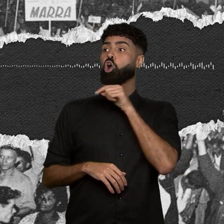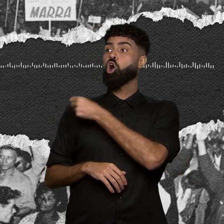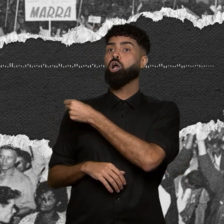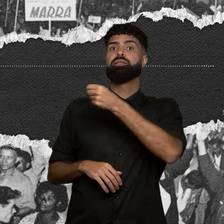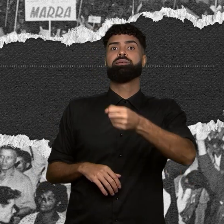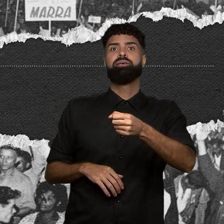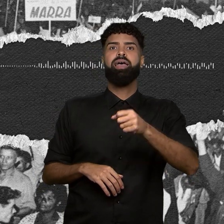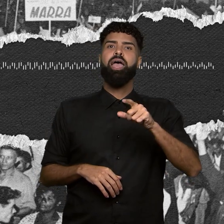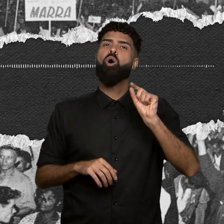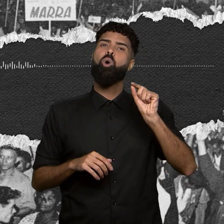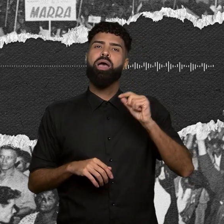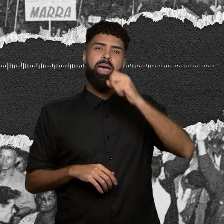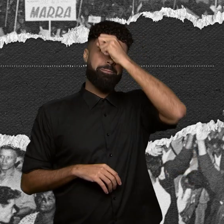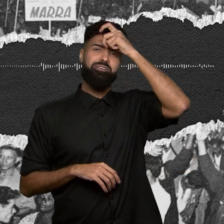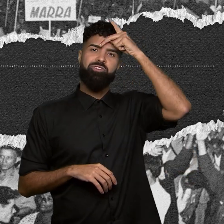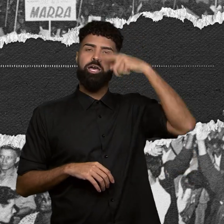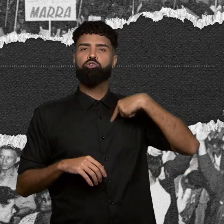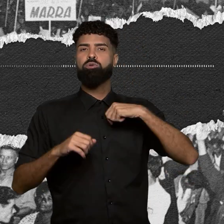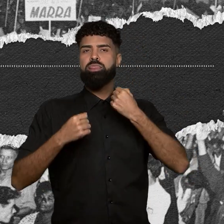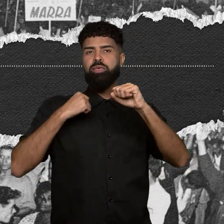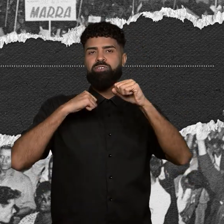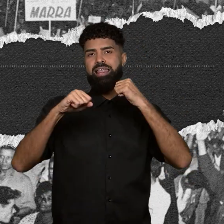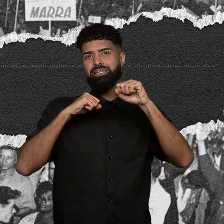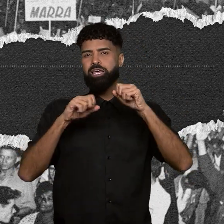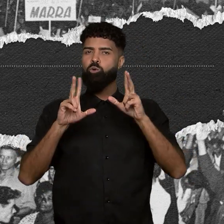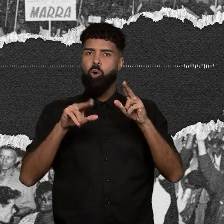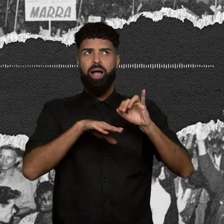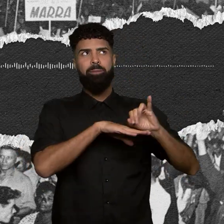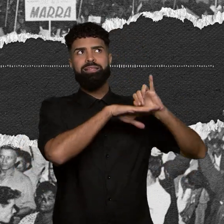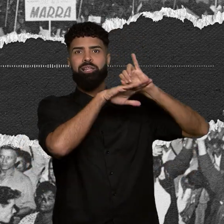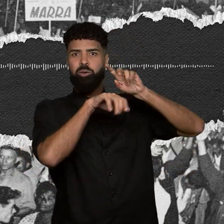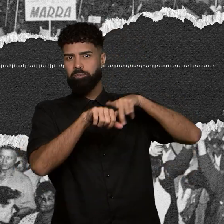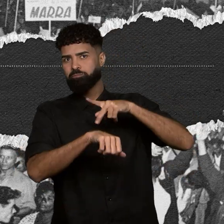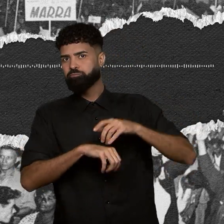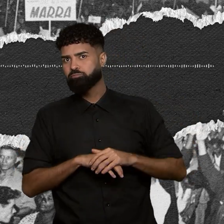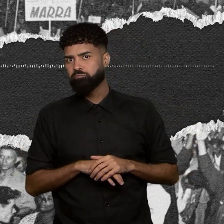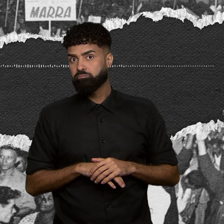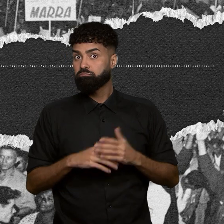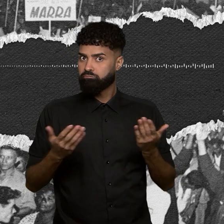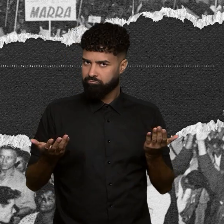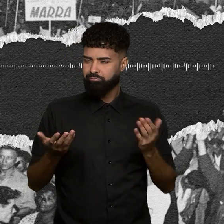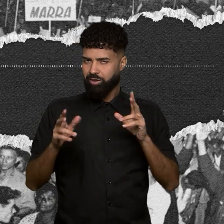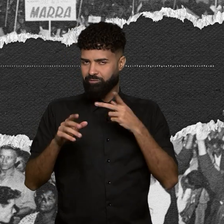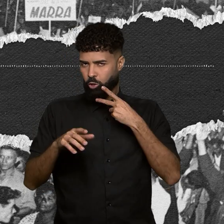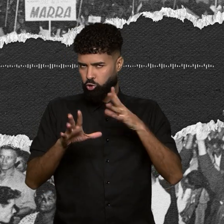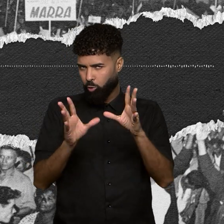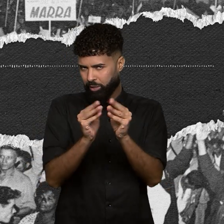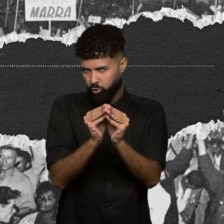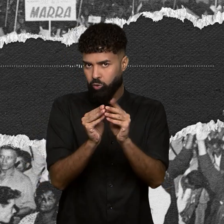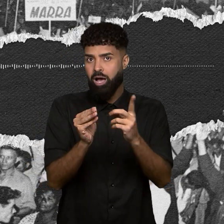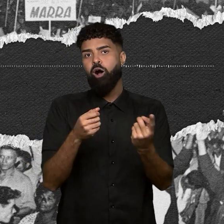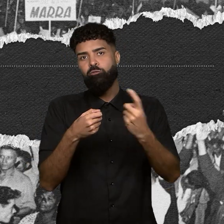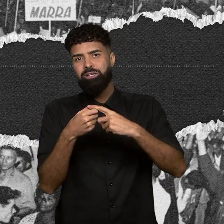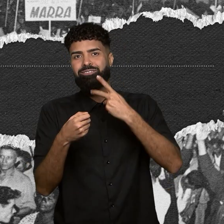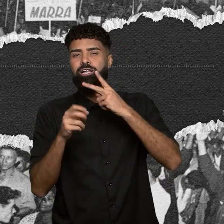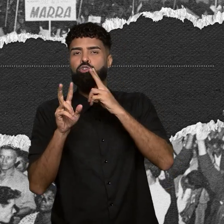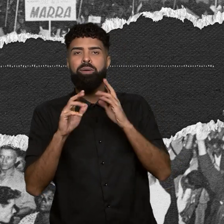biônico, como nas capitais do país. Fechamos os parênteses e vamos voltar para os moradores de Cubatão. Em